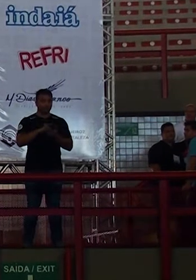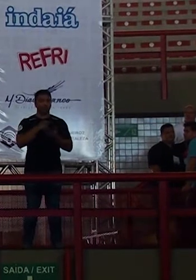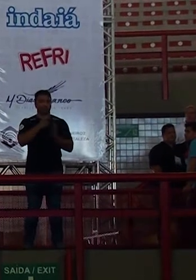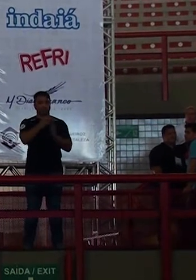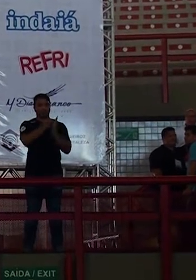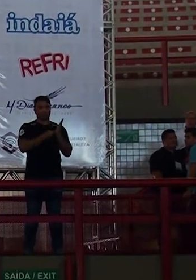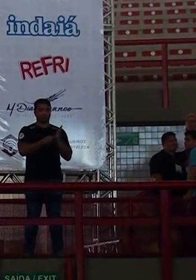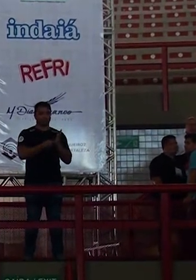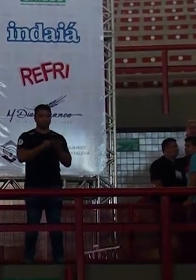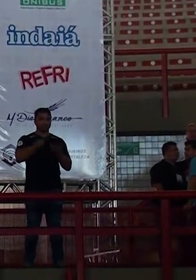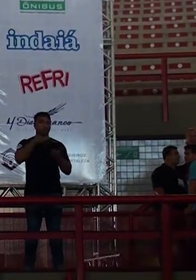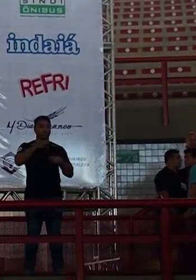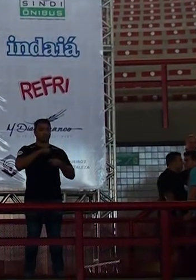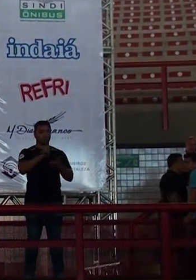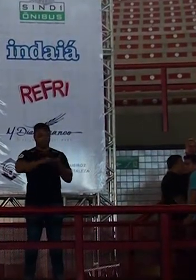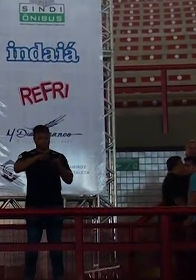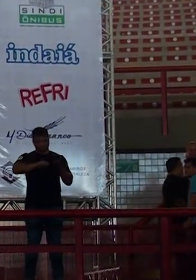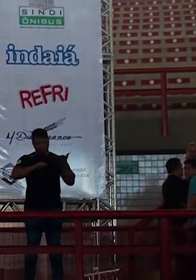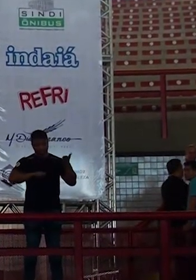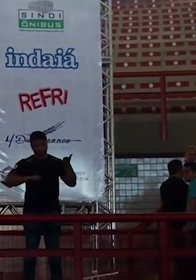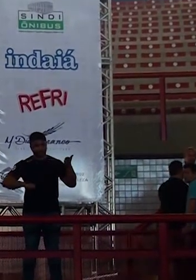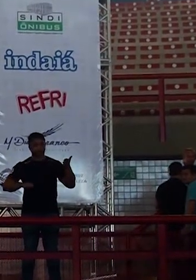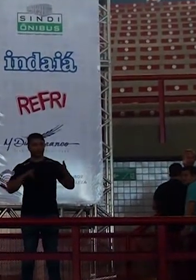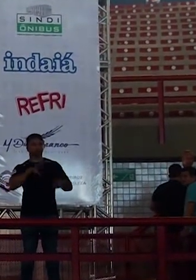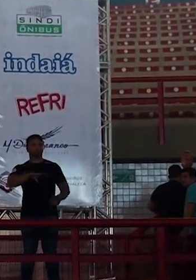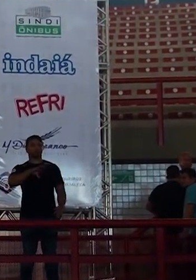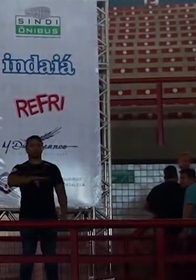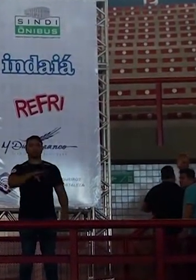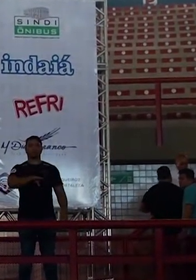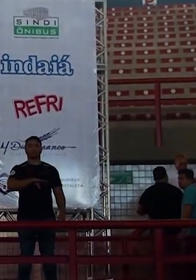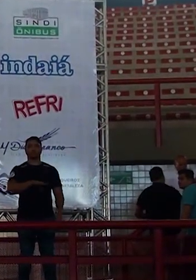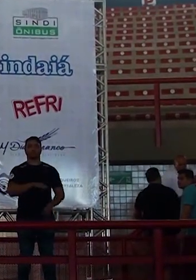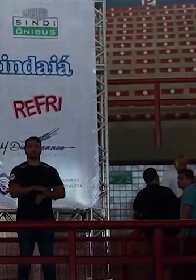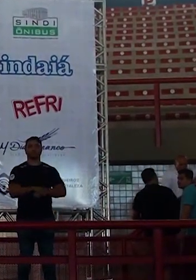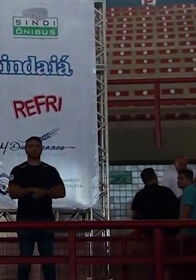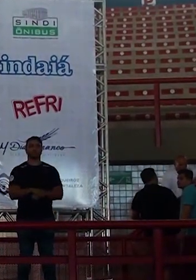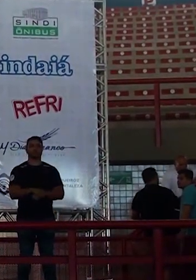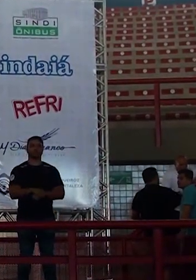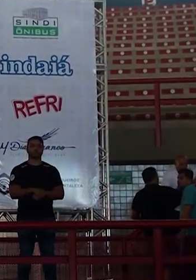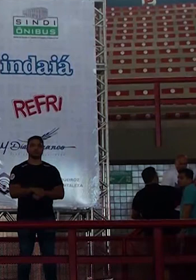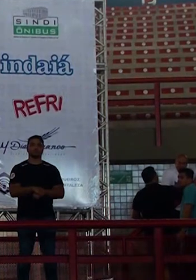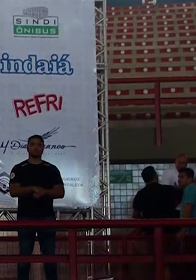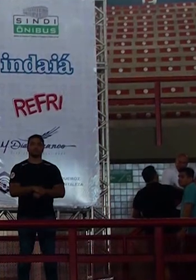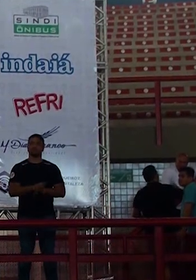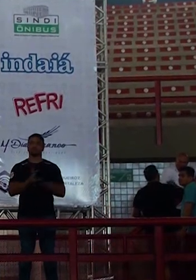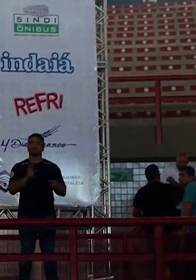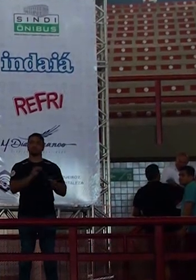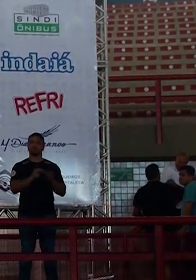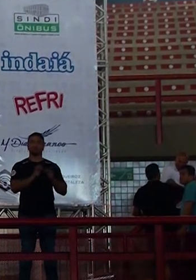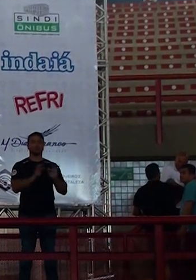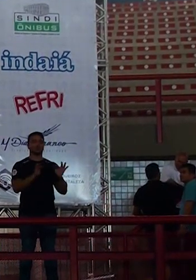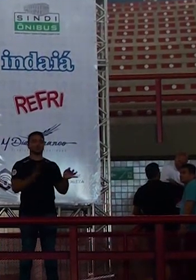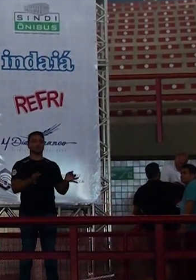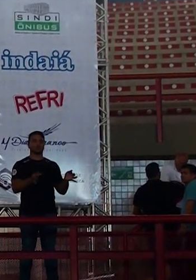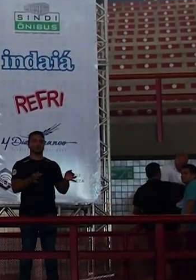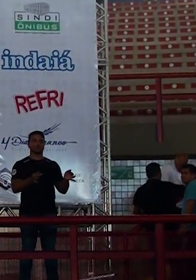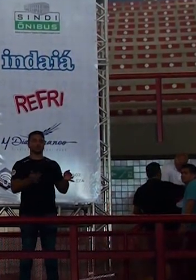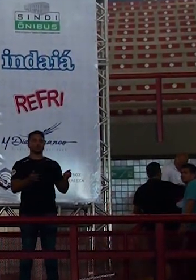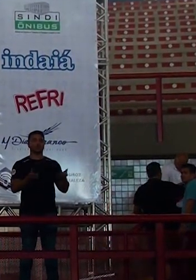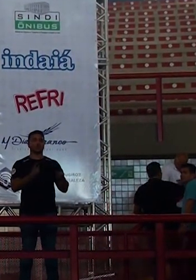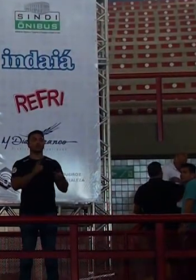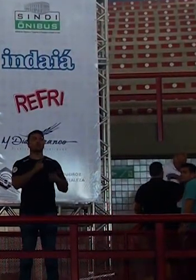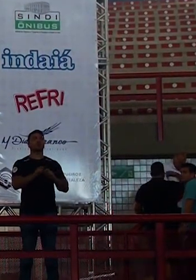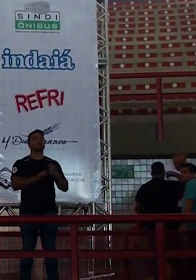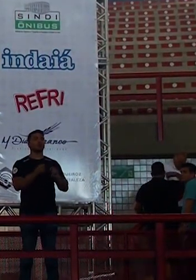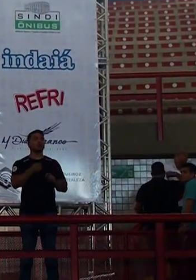de redação onde eles vão precisar escrever a redação em língua portuguesa pronto beleza então o que